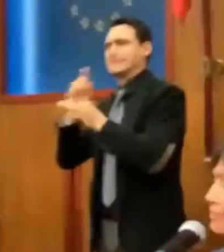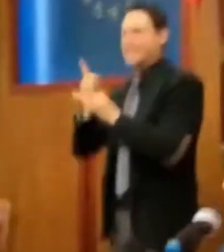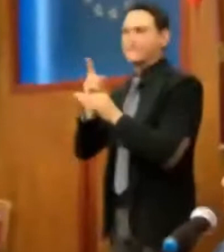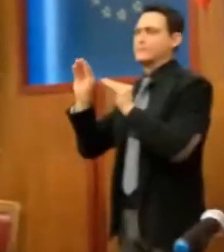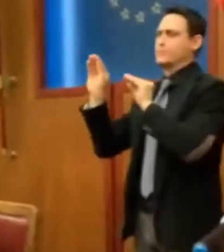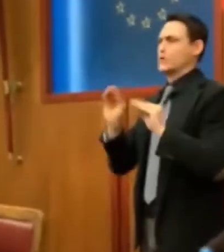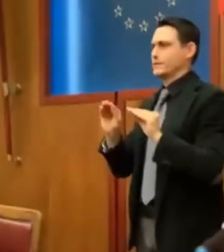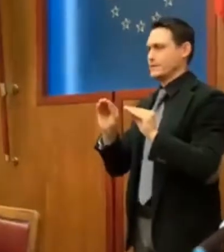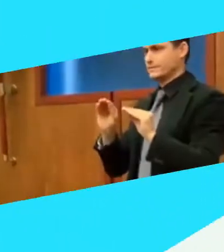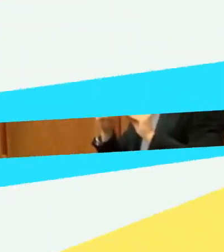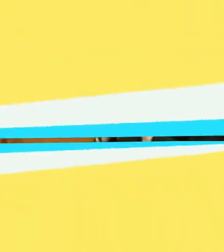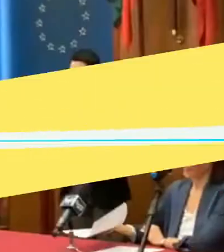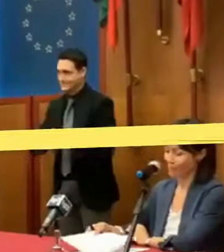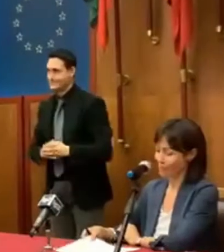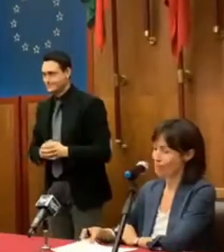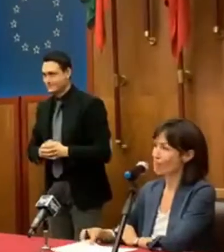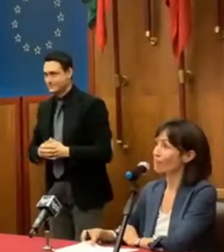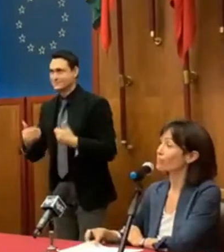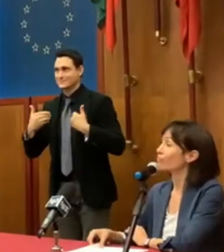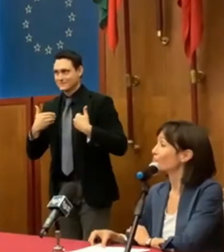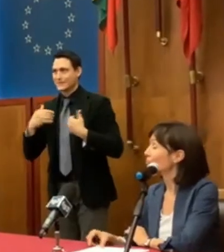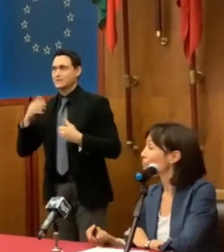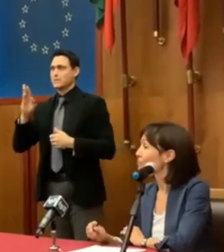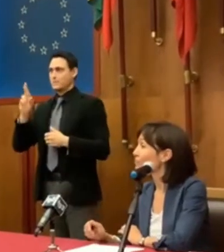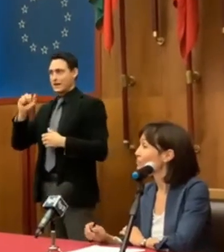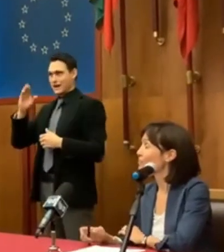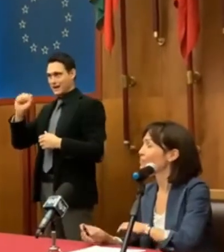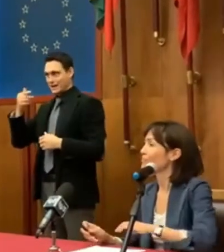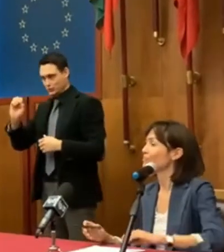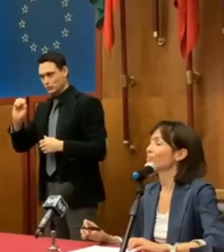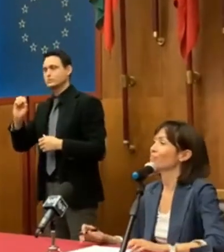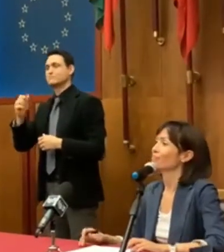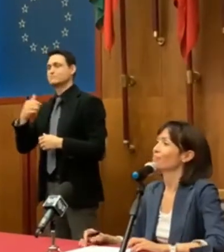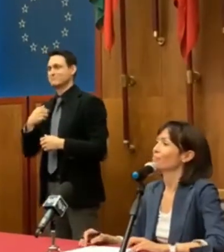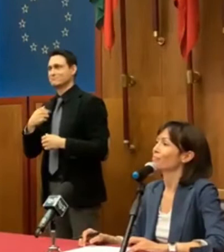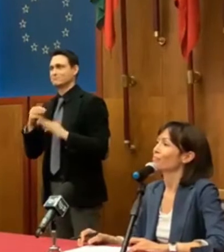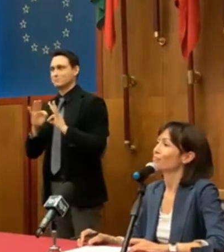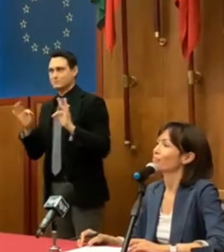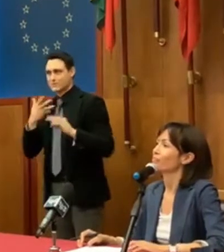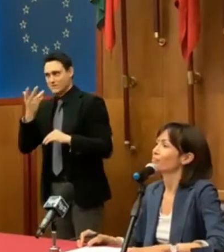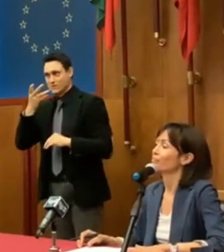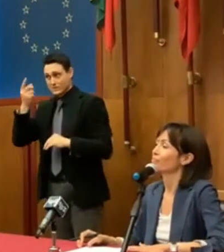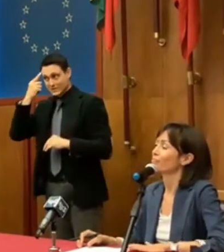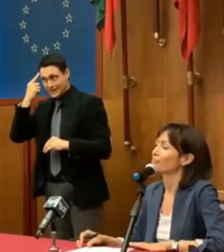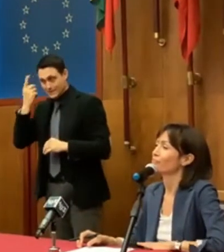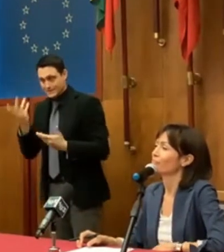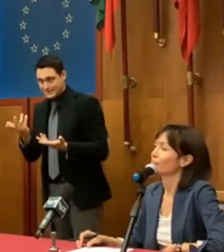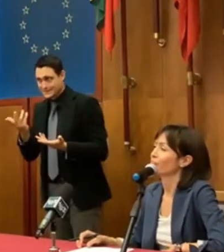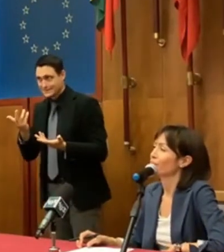di commissariato. Rosario Abbraccato, tempo stretto, buongiorno. Io vorrei sapere adesso, ci